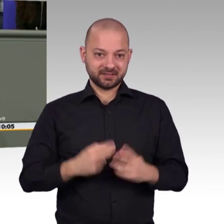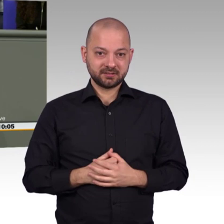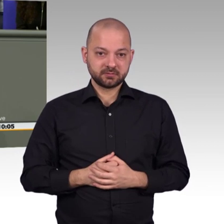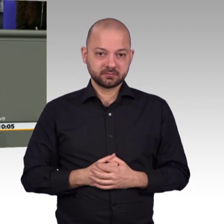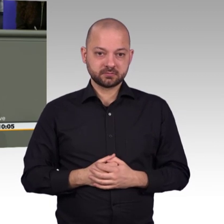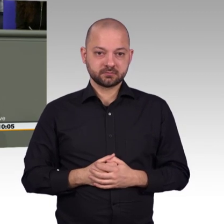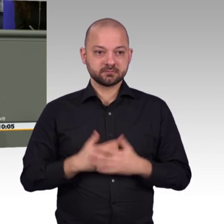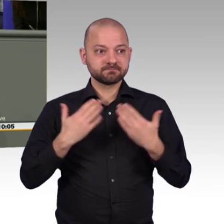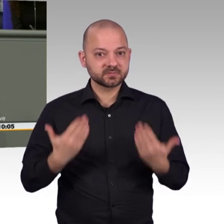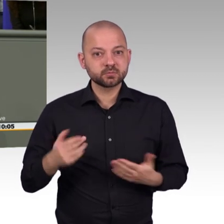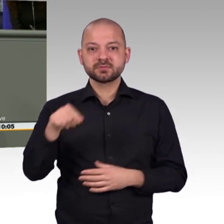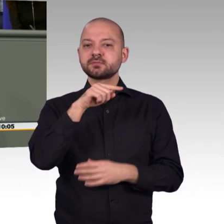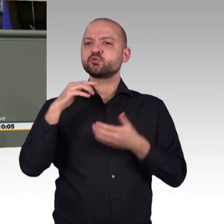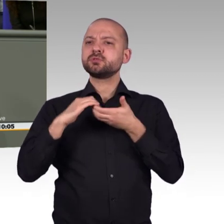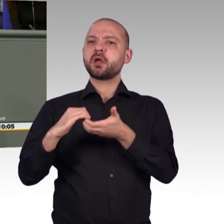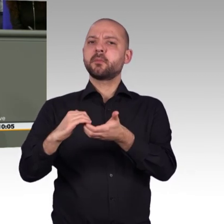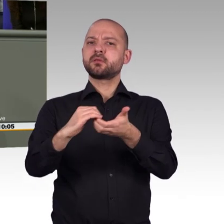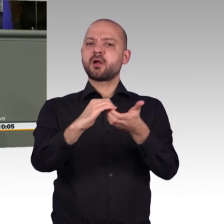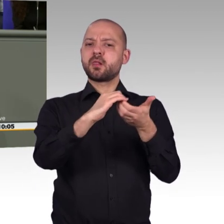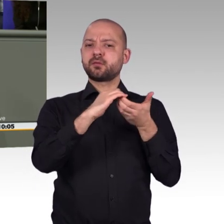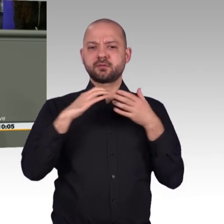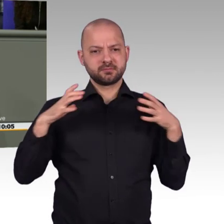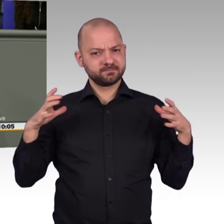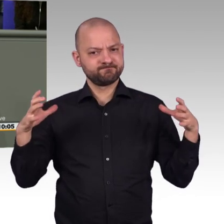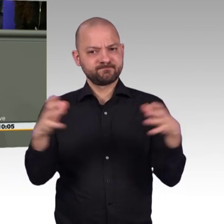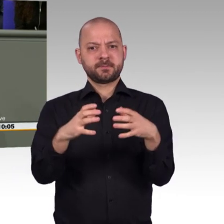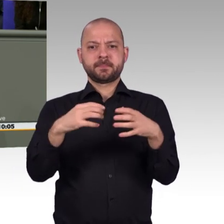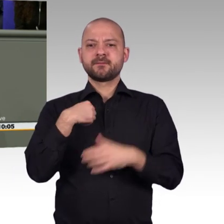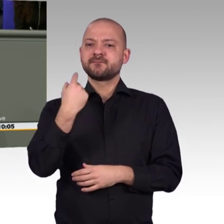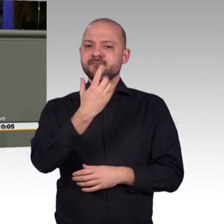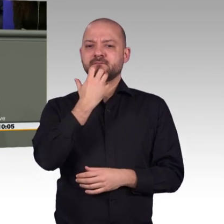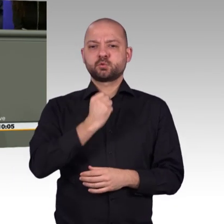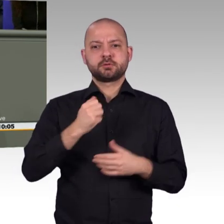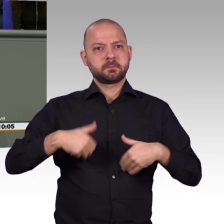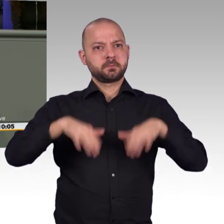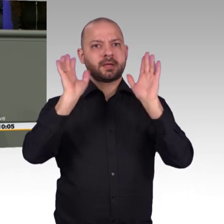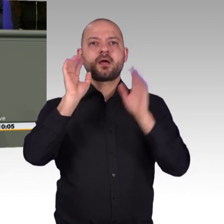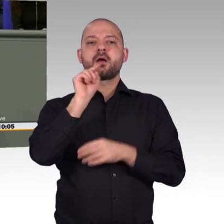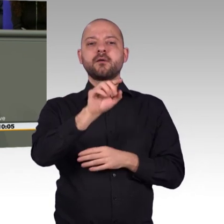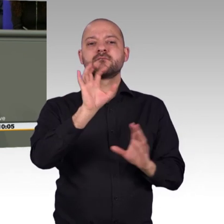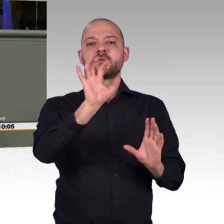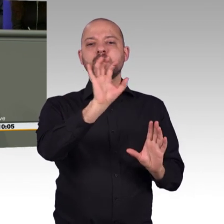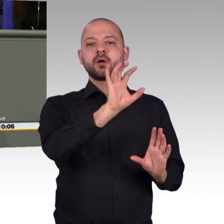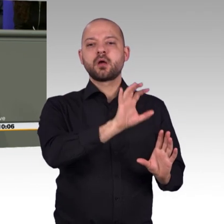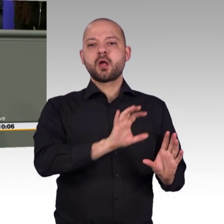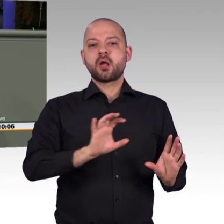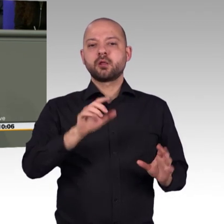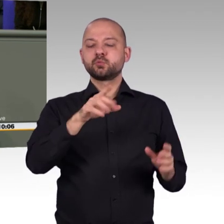Bundesratsbank leer ist. Weil wir hier wirklich gemeinsame Anstrengungen von Bundestag und dem Bundesrat benötigen.